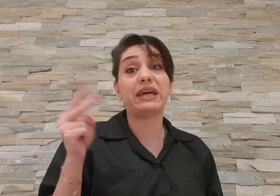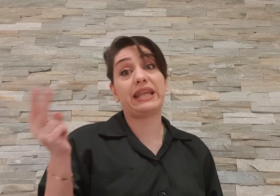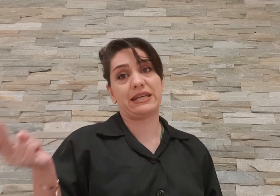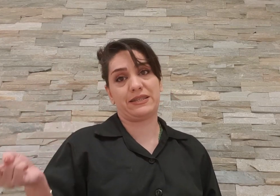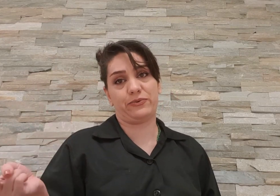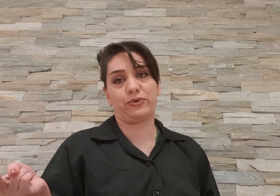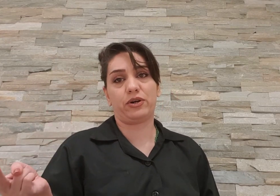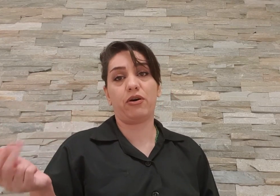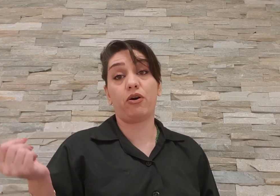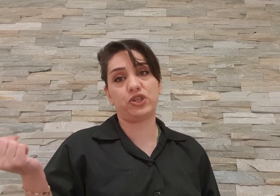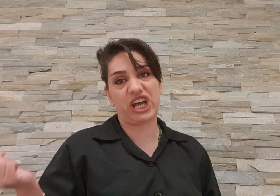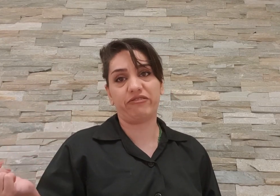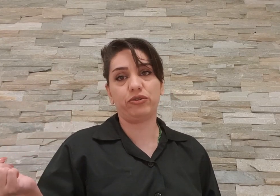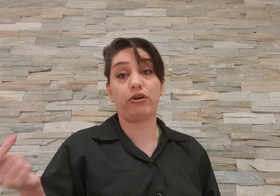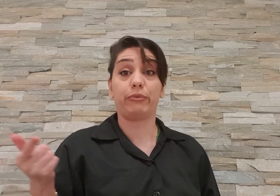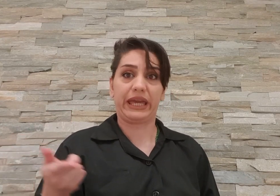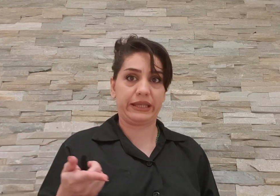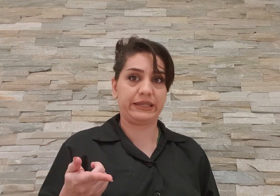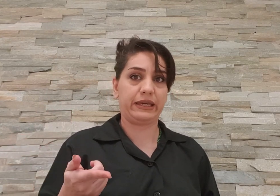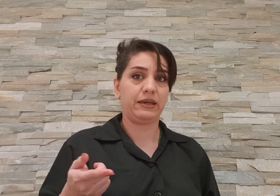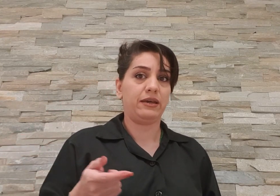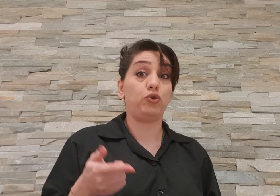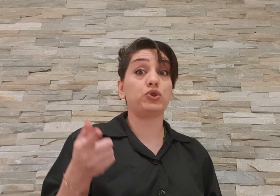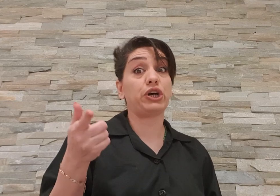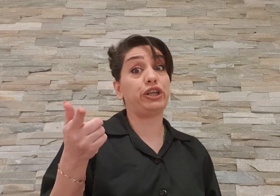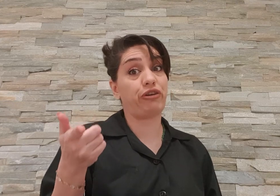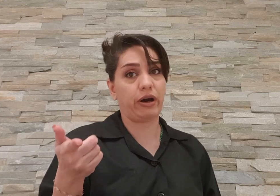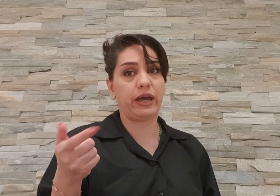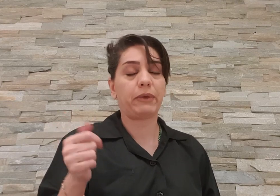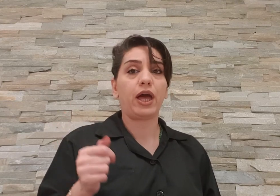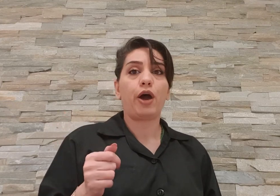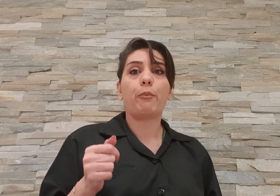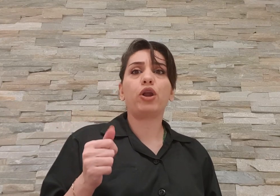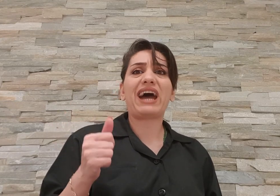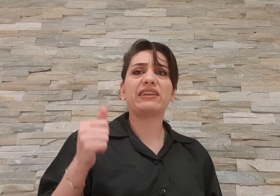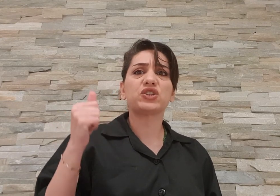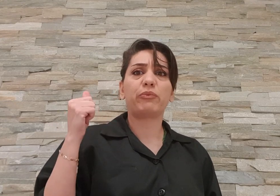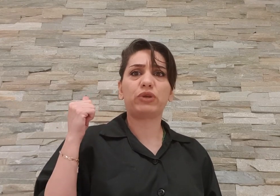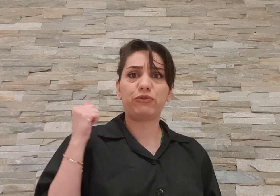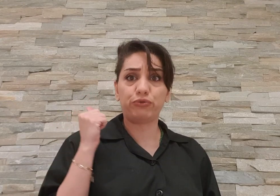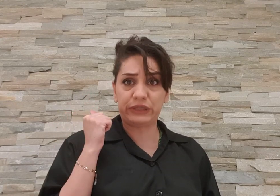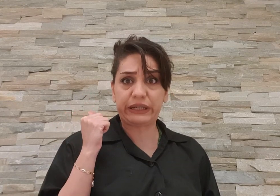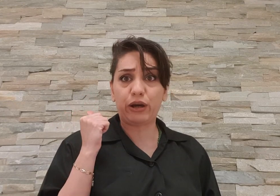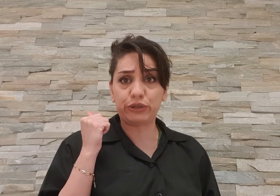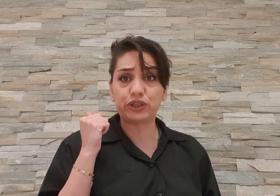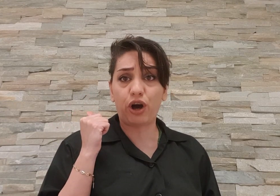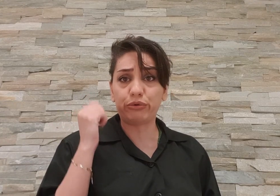پدست و خداها آقا جواد آقا مهدی نوچه های طائب ما رو برداشتم بردن تو موسیخیه ها بونه صابون